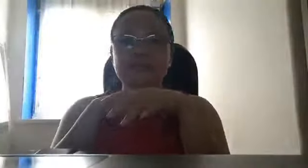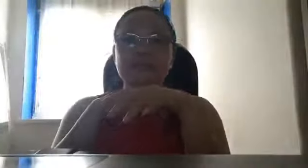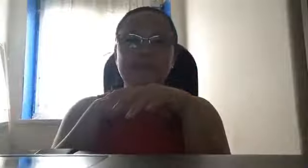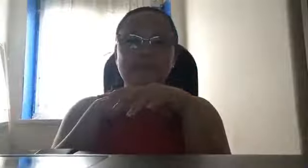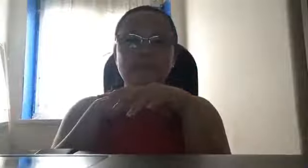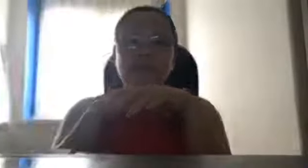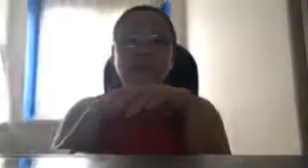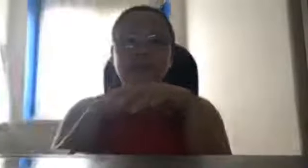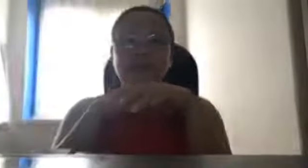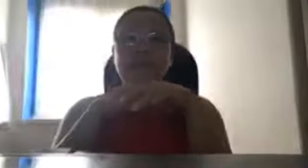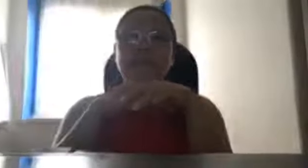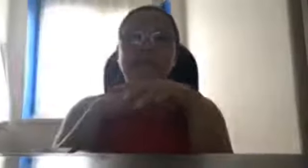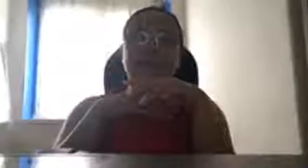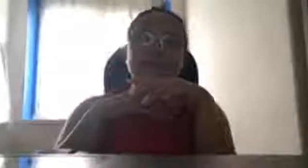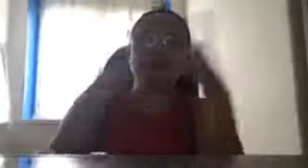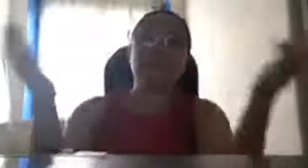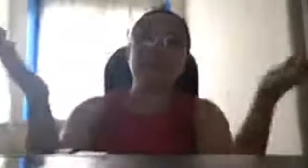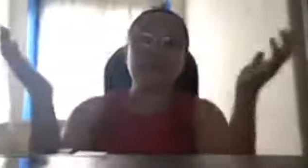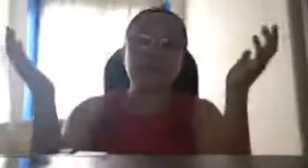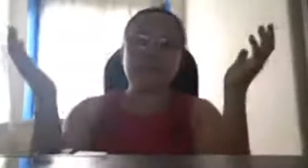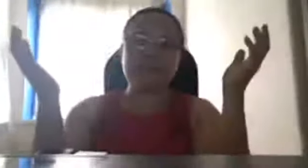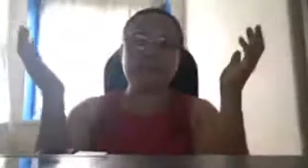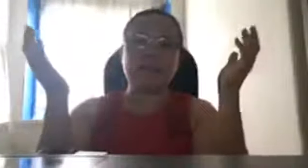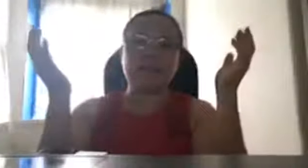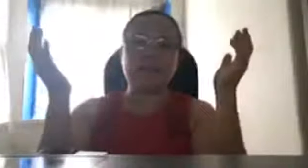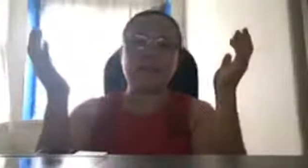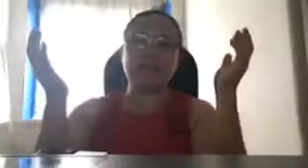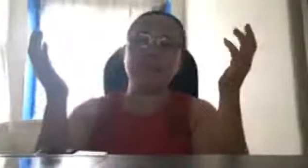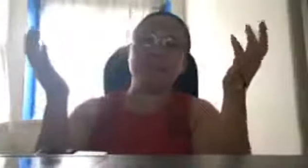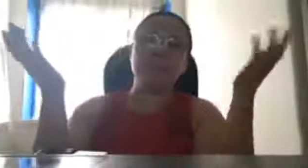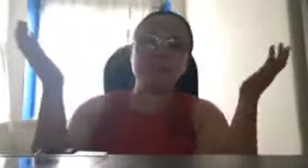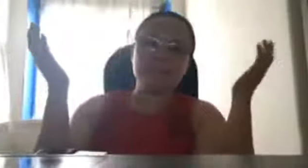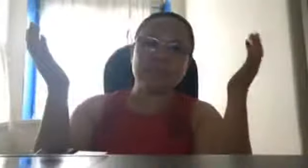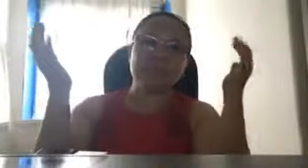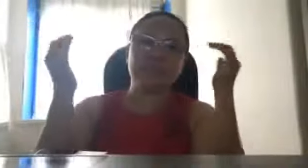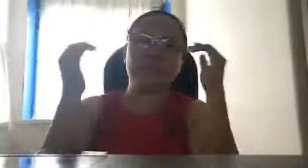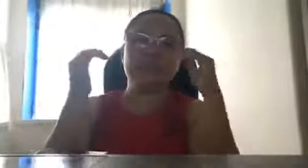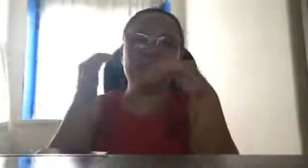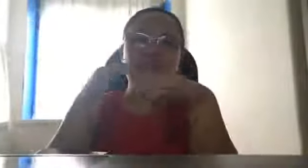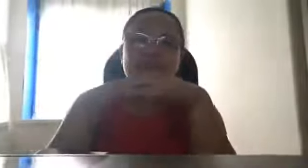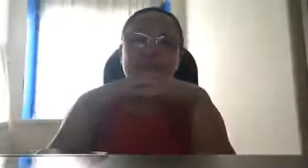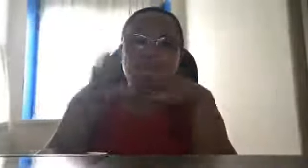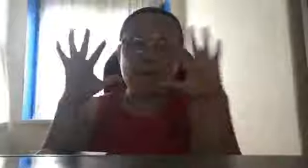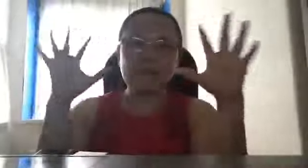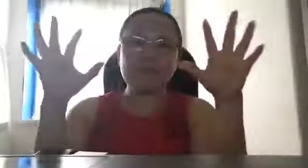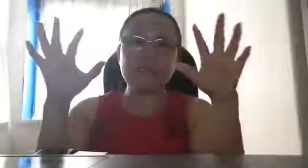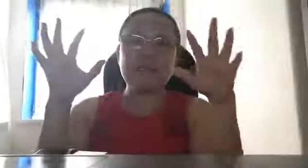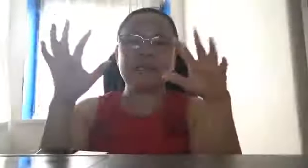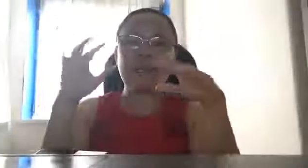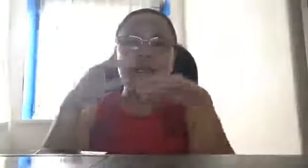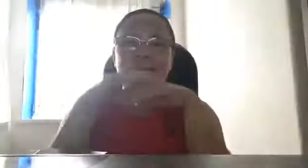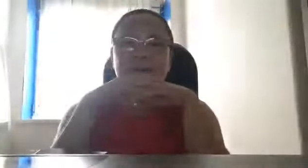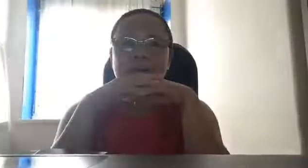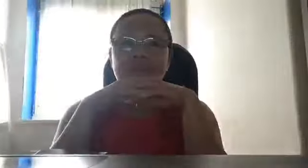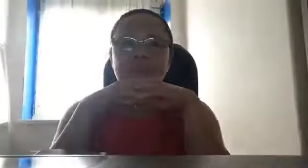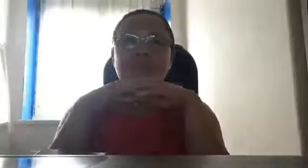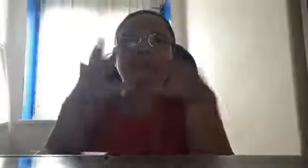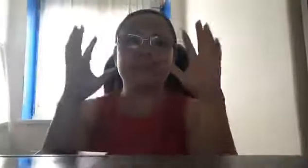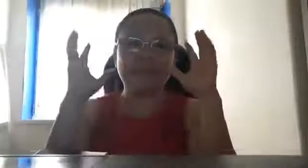goberno natin? O, anong ipinaglalaban mo? So, useless. Wala kang ipinaglalaban, kung hindi ka